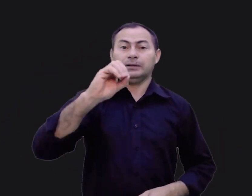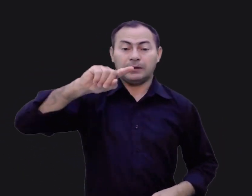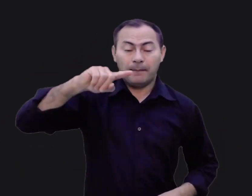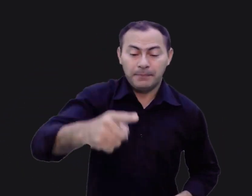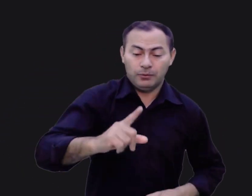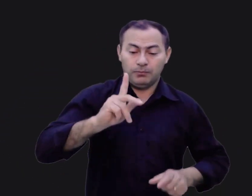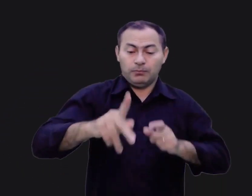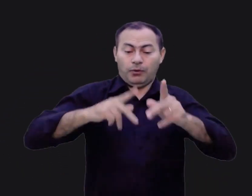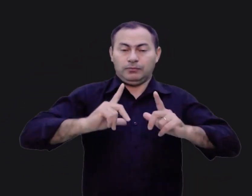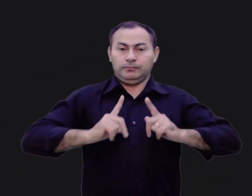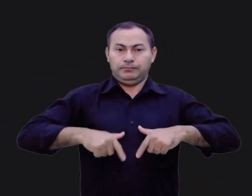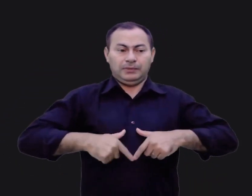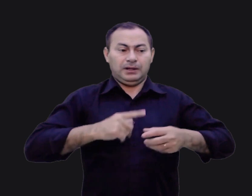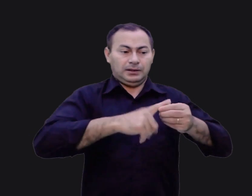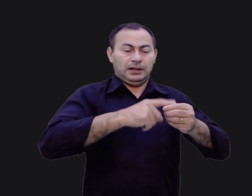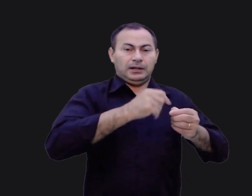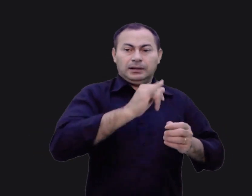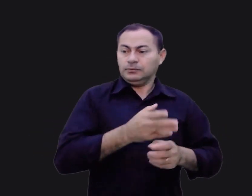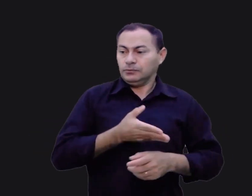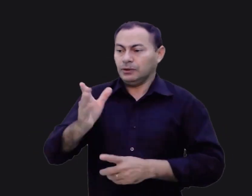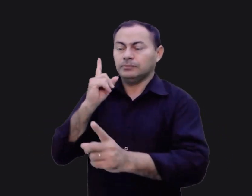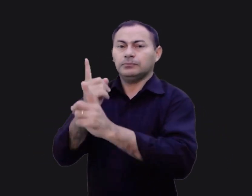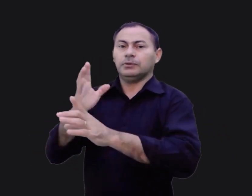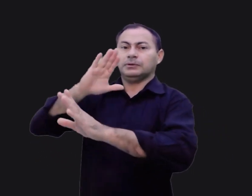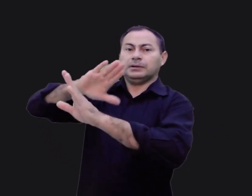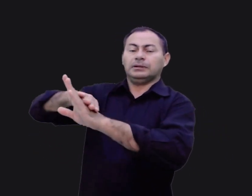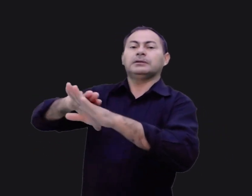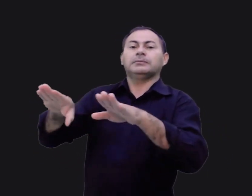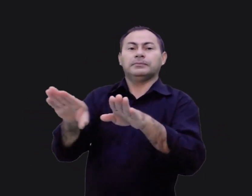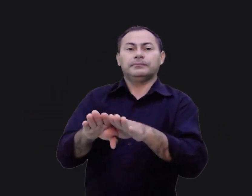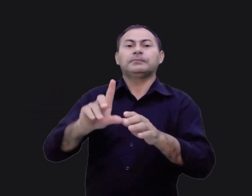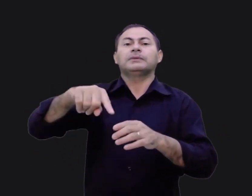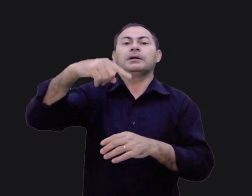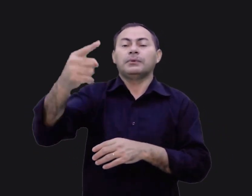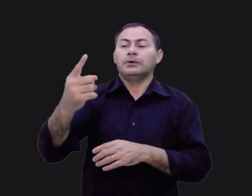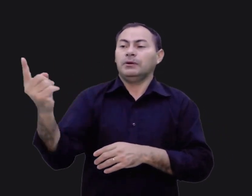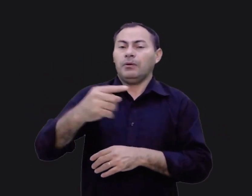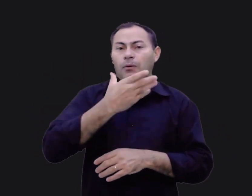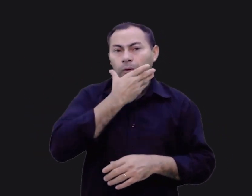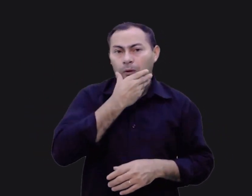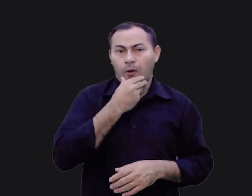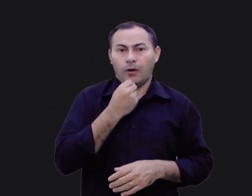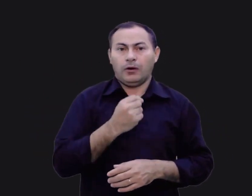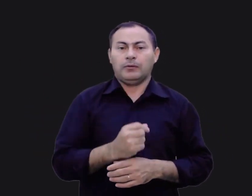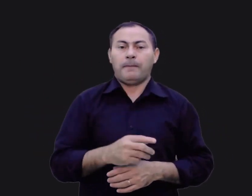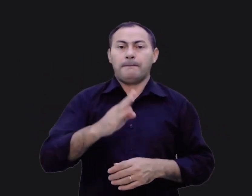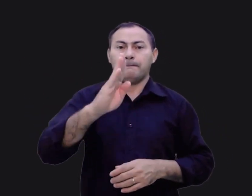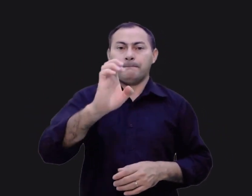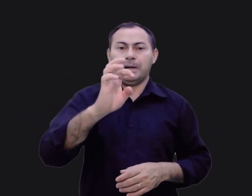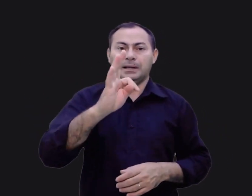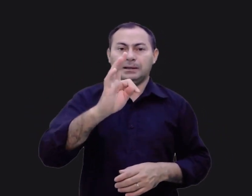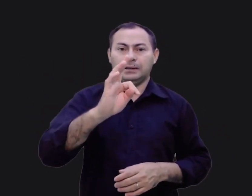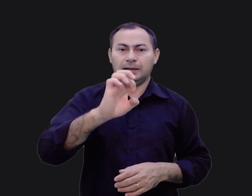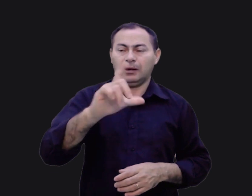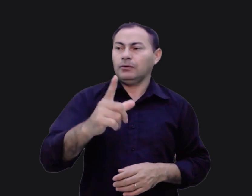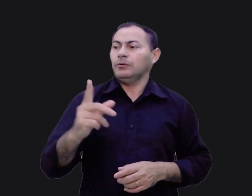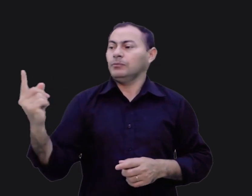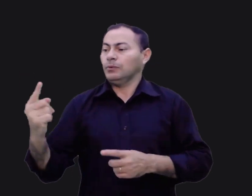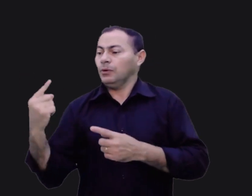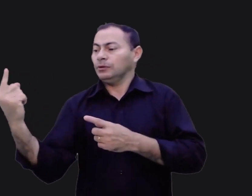mil israelitas saíram da cidade de Ai e os atacaram por trás. Depois vieram os homens que estavam em Betel pelos lados e o povo de